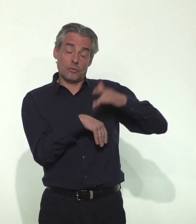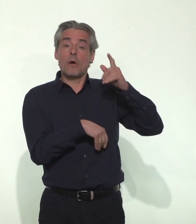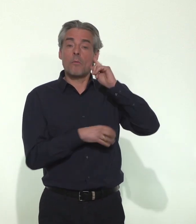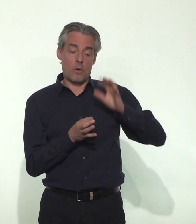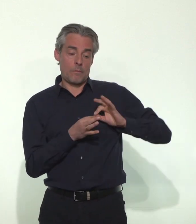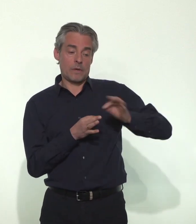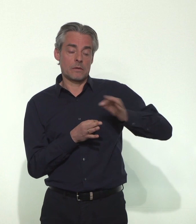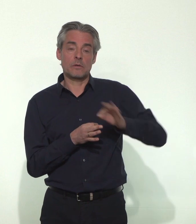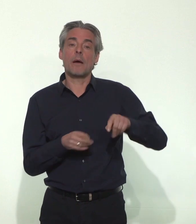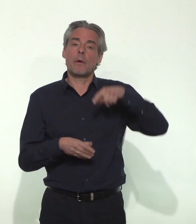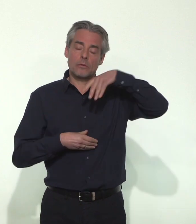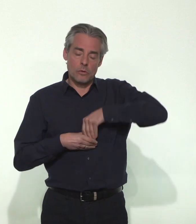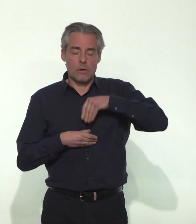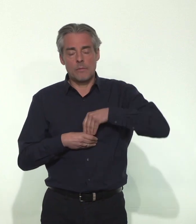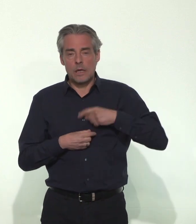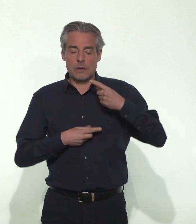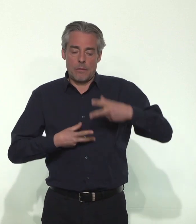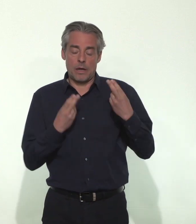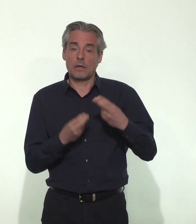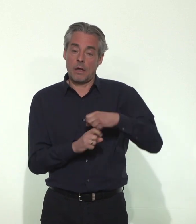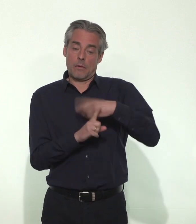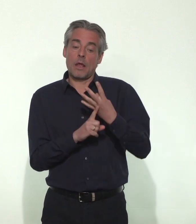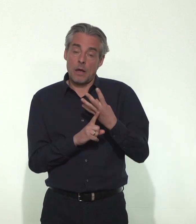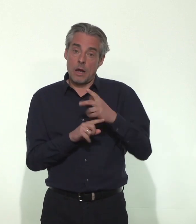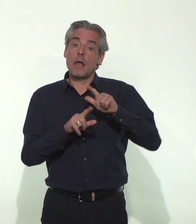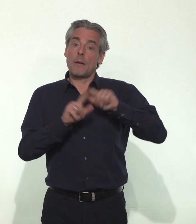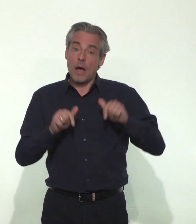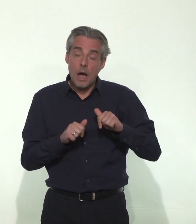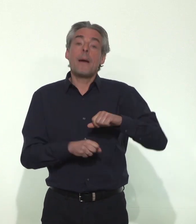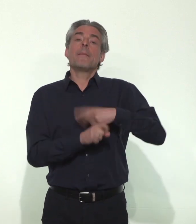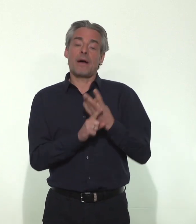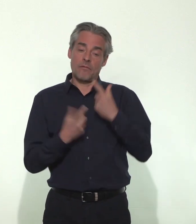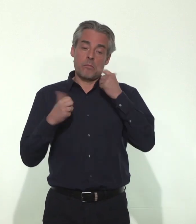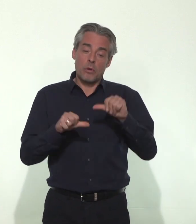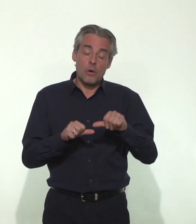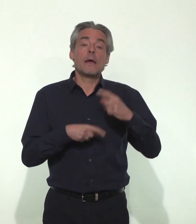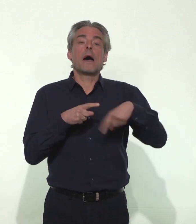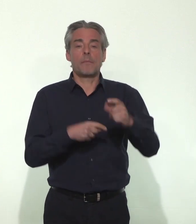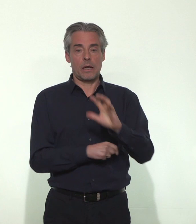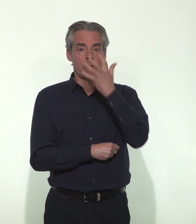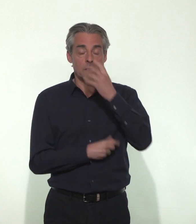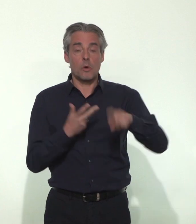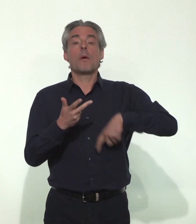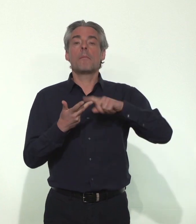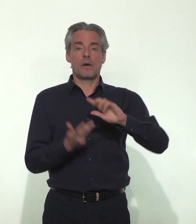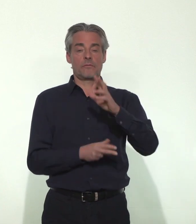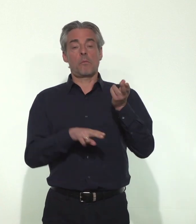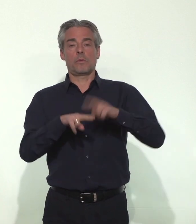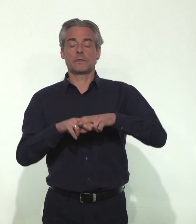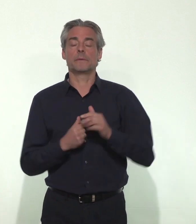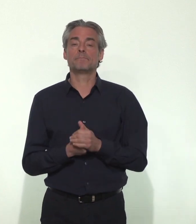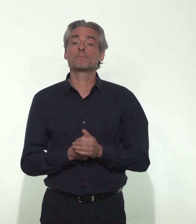contaminations sont suivies de l'incubation, de la phase où les symptômes apparaissent, de la phase de réanimation et parfois du décès. On peut aussi